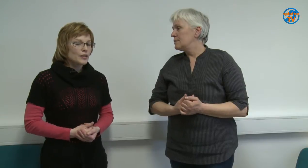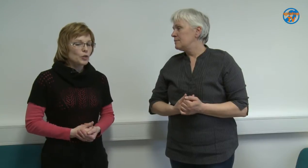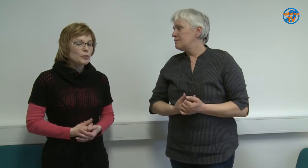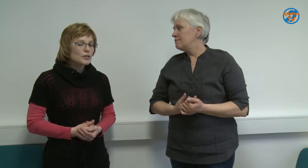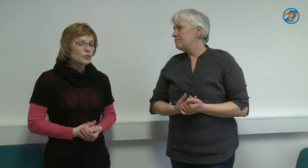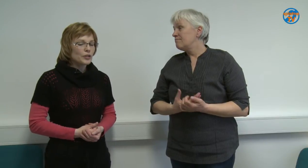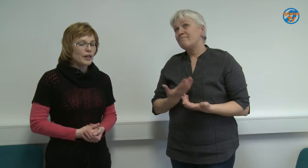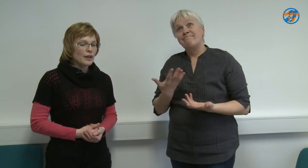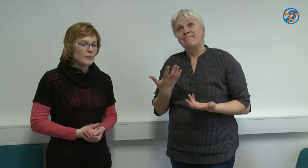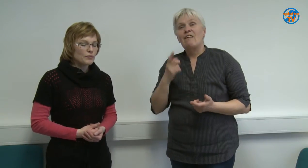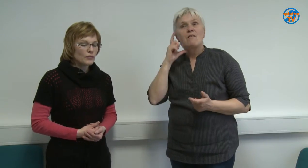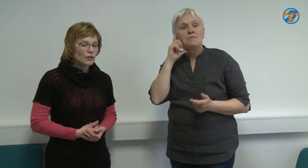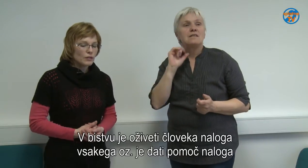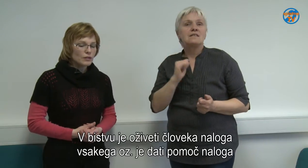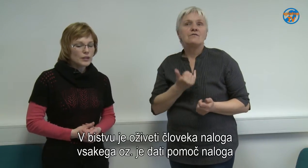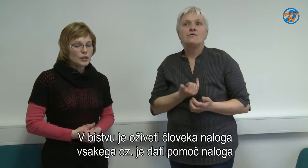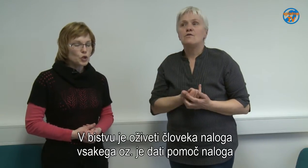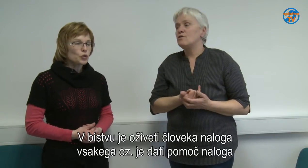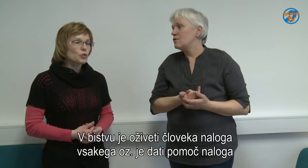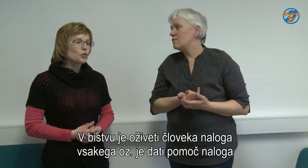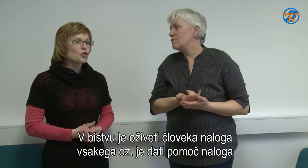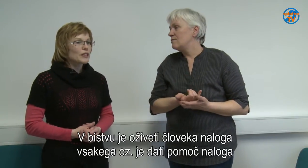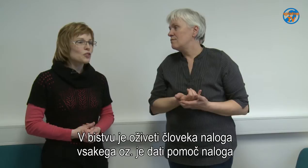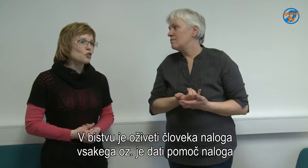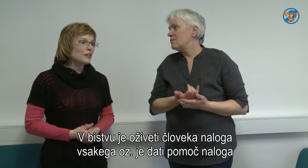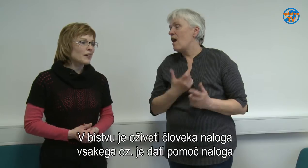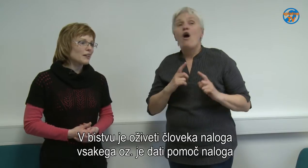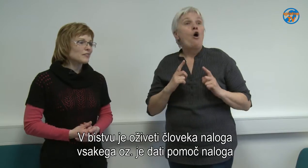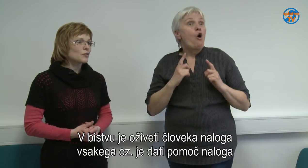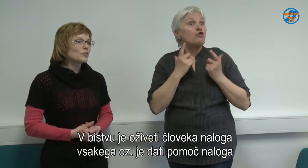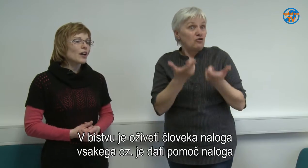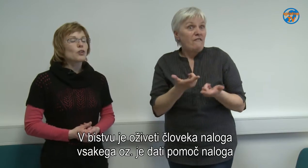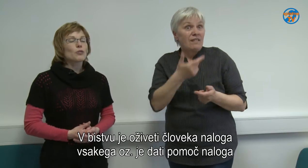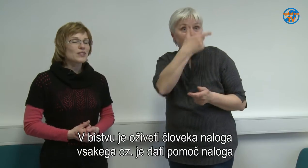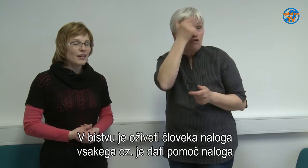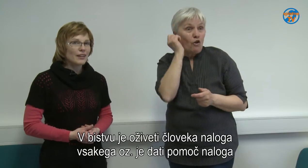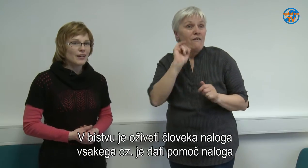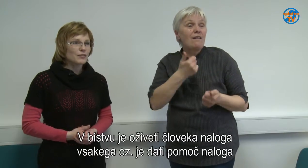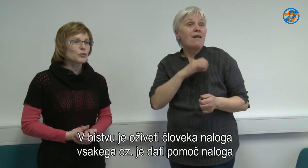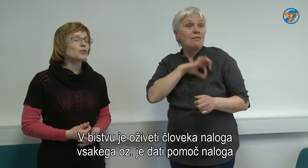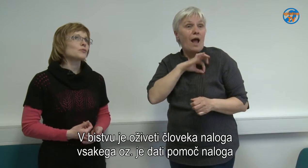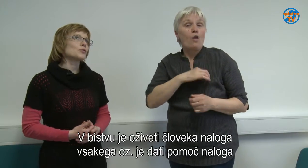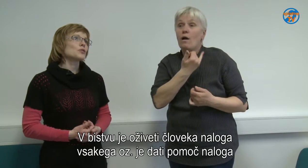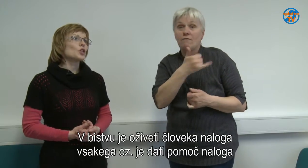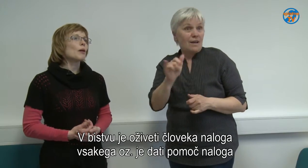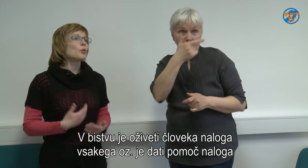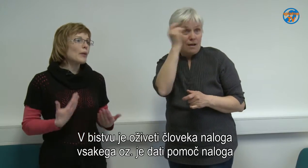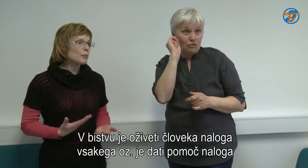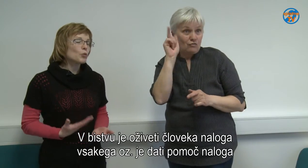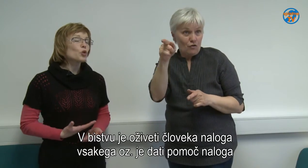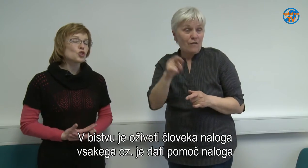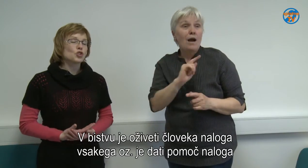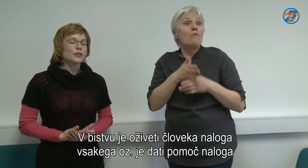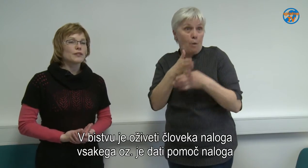Da v bistvu je uživeti človeka naloga vsakega oziroma